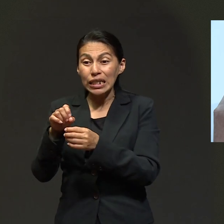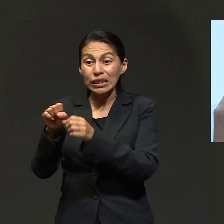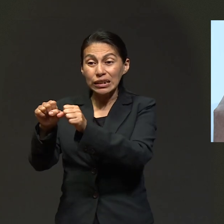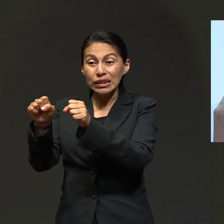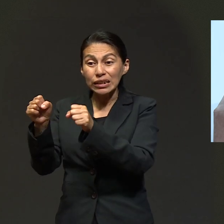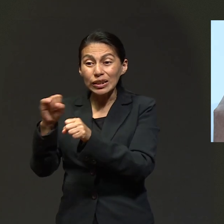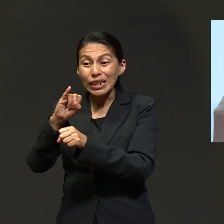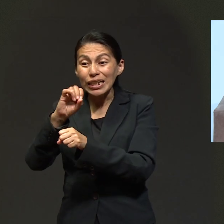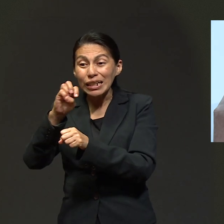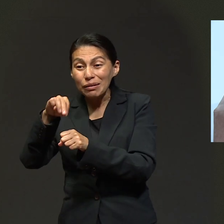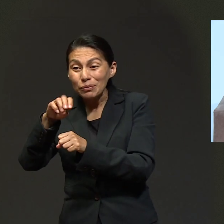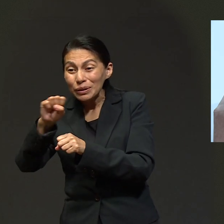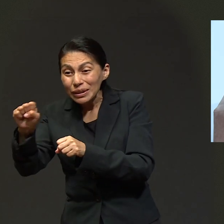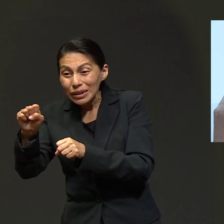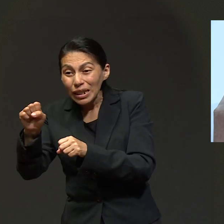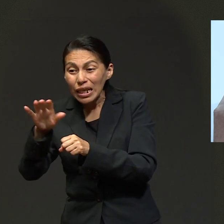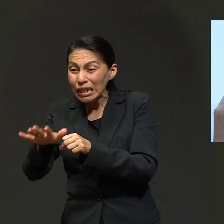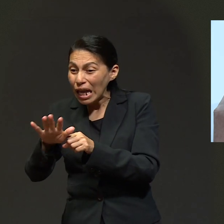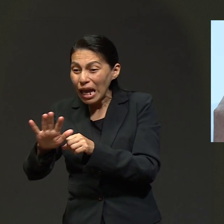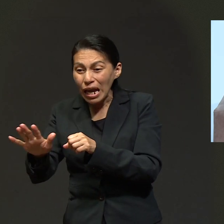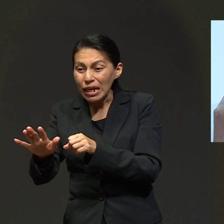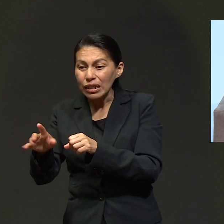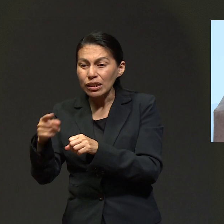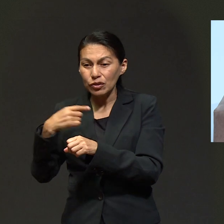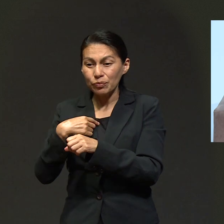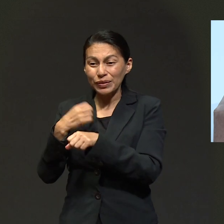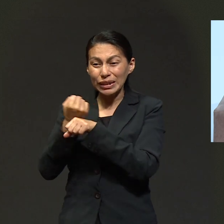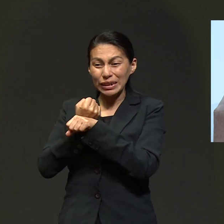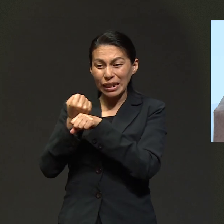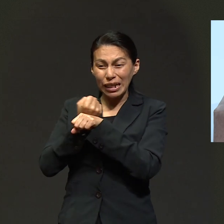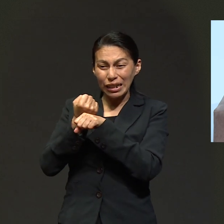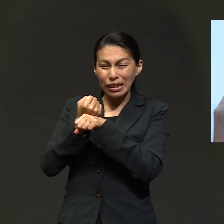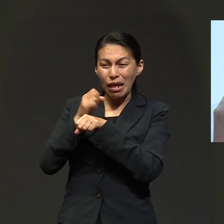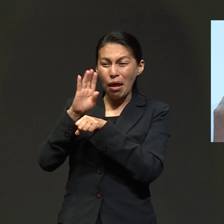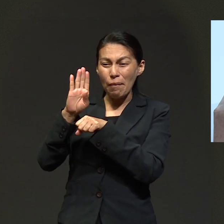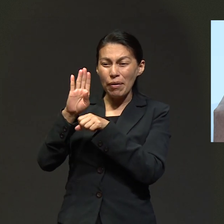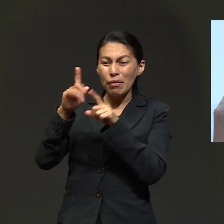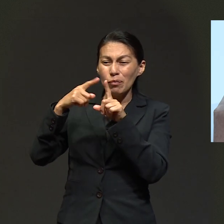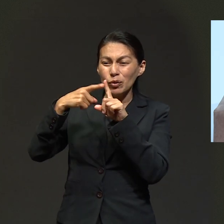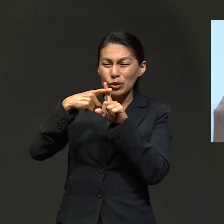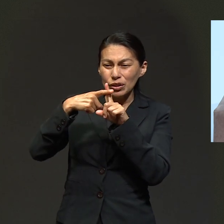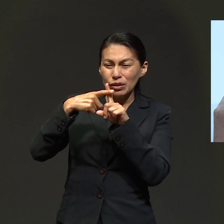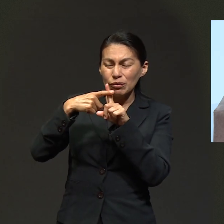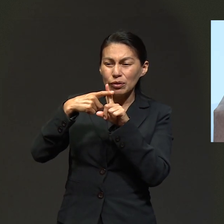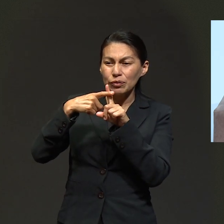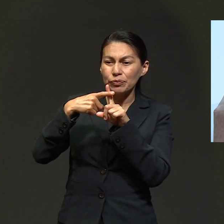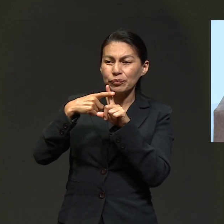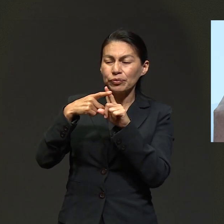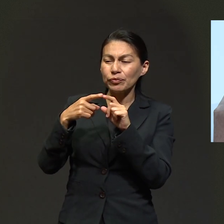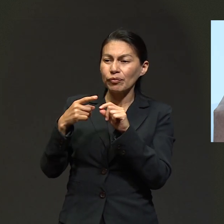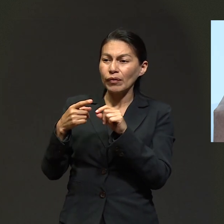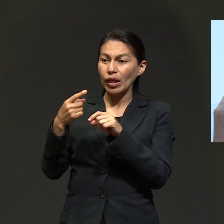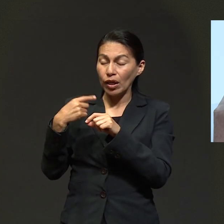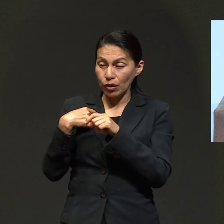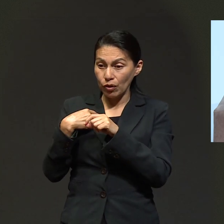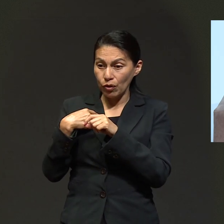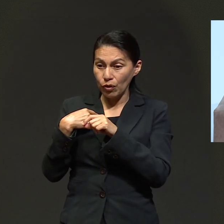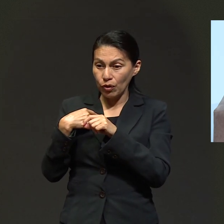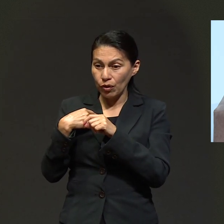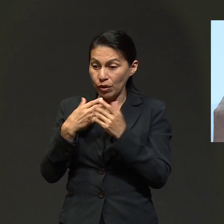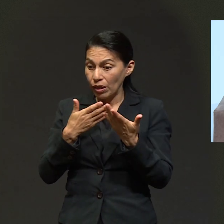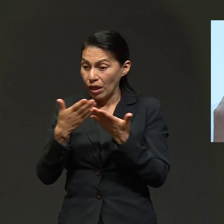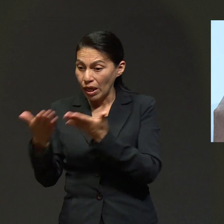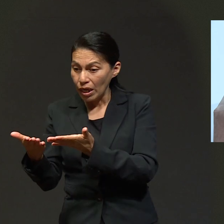estaba la mano de Dios obrando. Porque cuando yo llegué, yo soy de tipo de sangre B positivo.